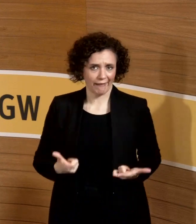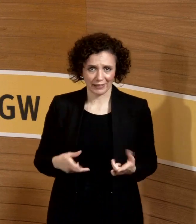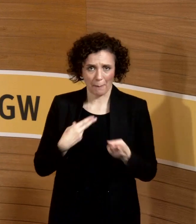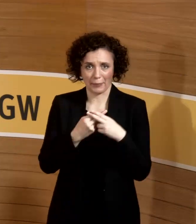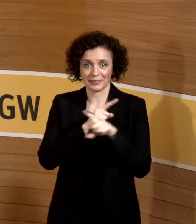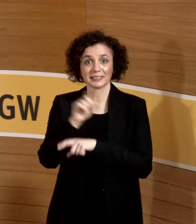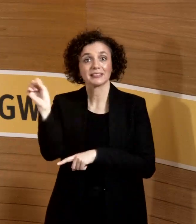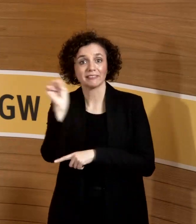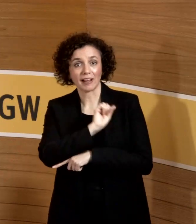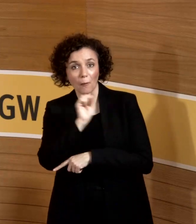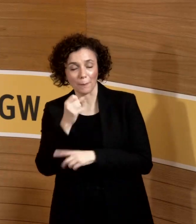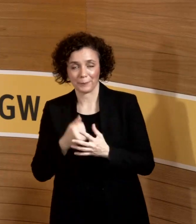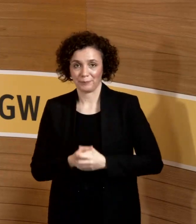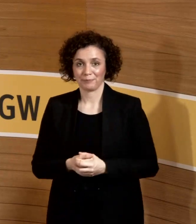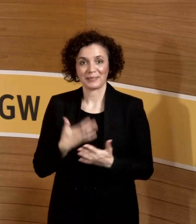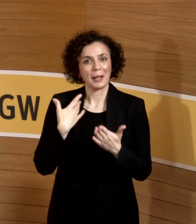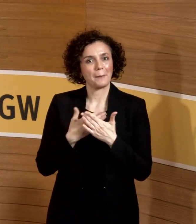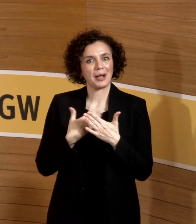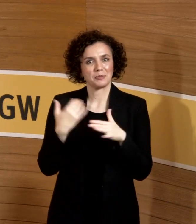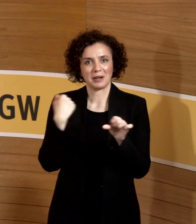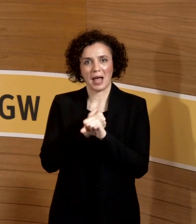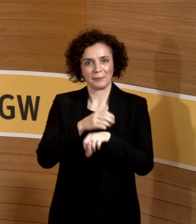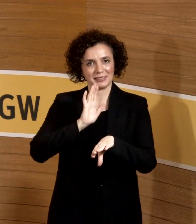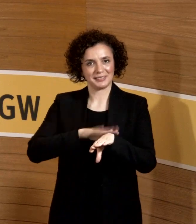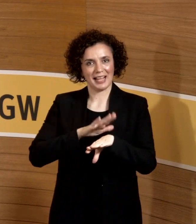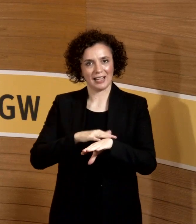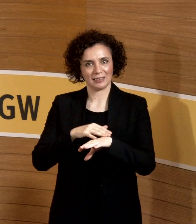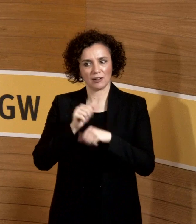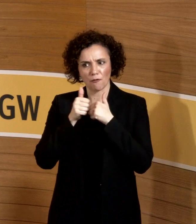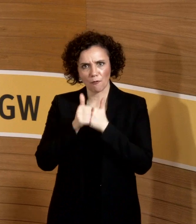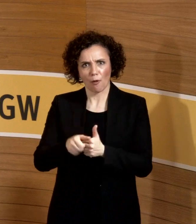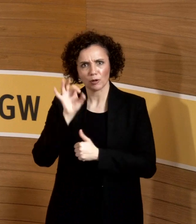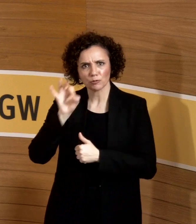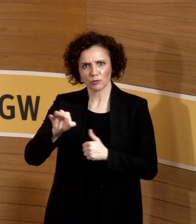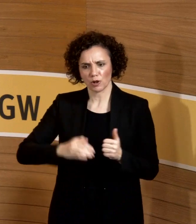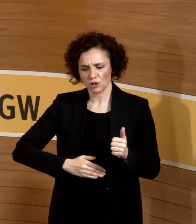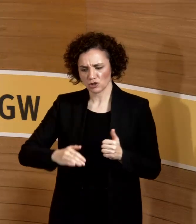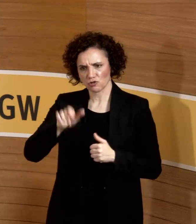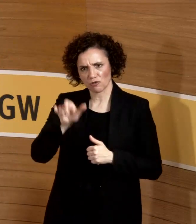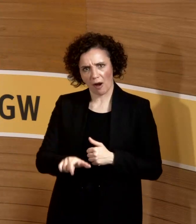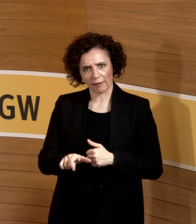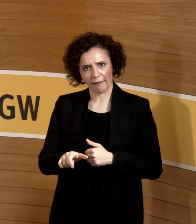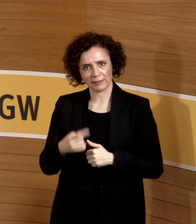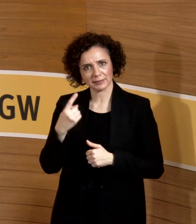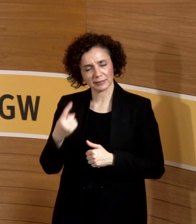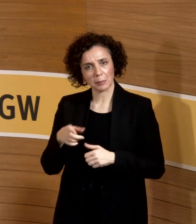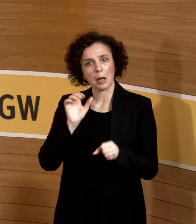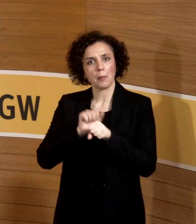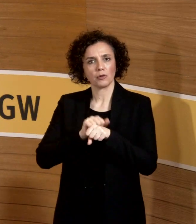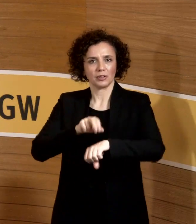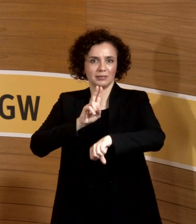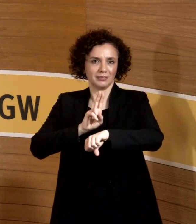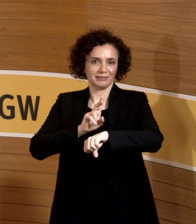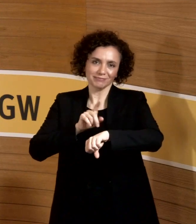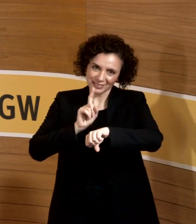Wenn man überhaupt überlegt, was macht Arbeitszeit mit der Schwangeren, kann es eigentlich nur über die Chronodisruption laufen.